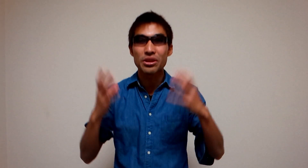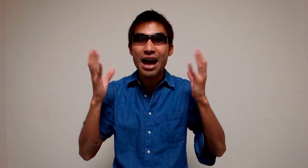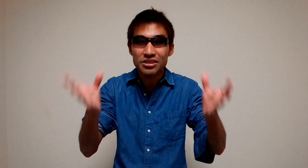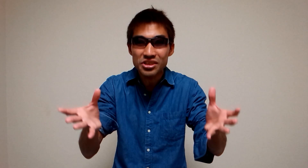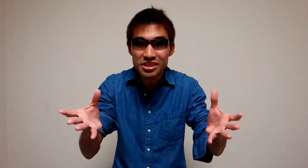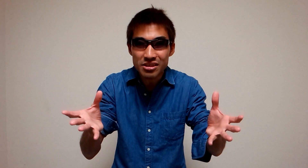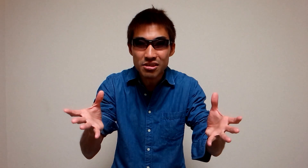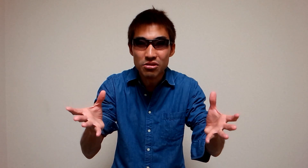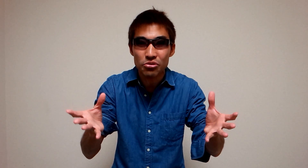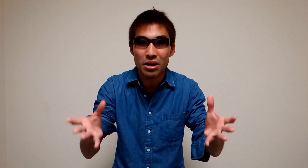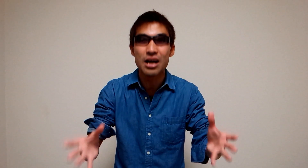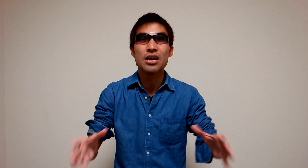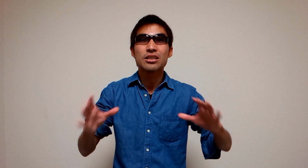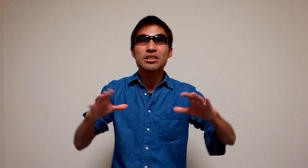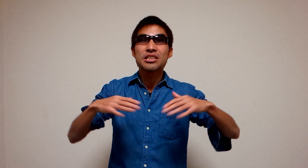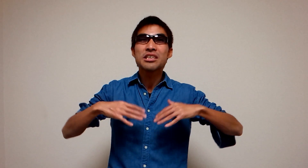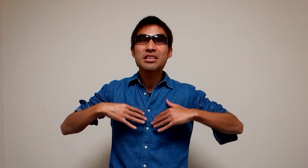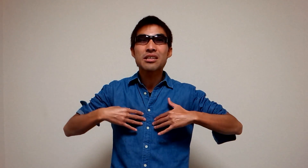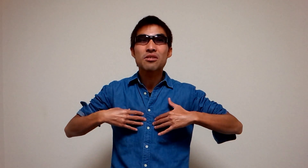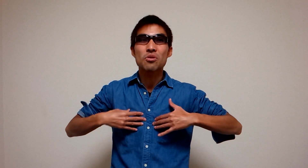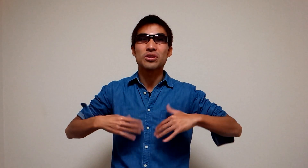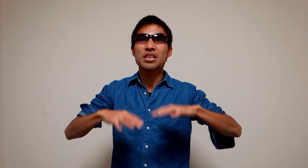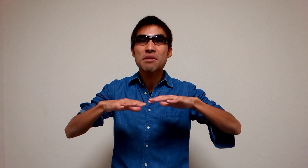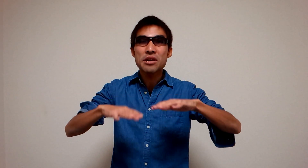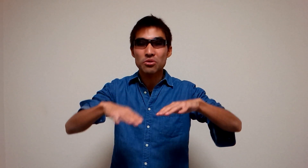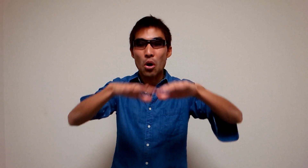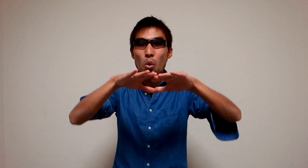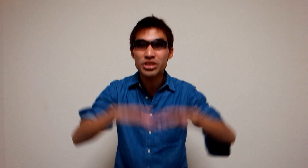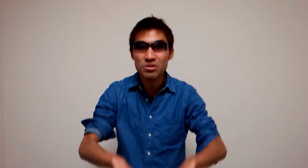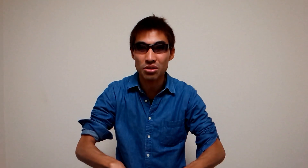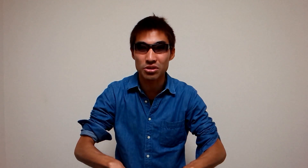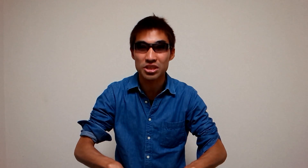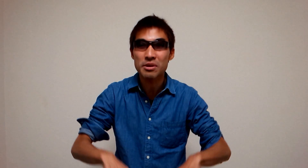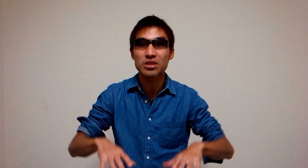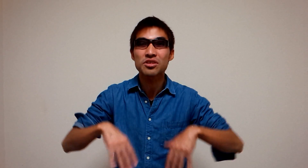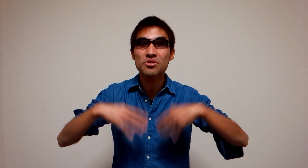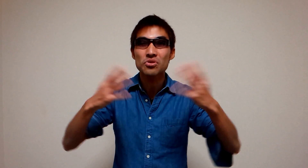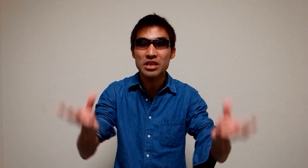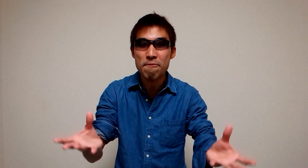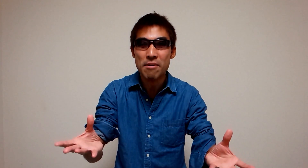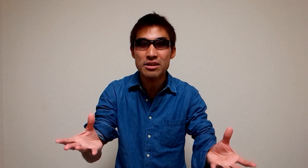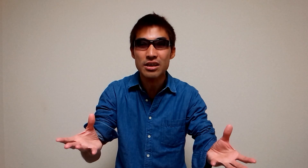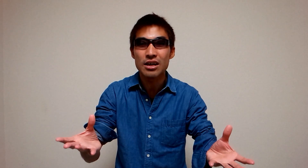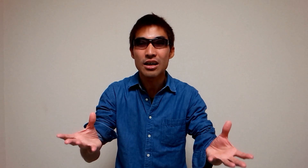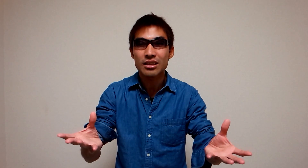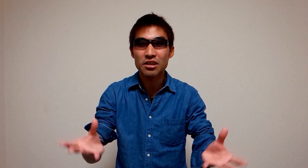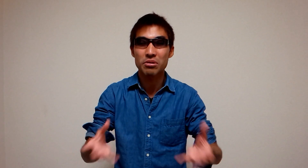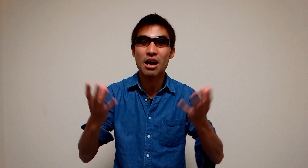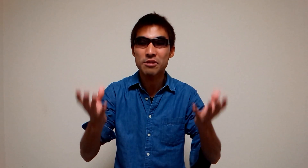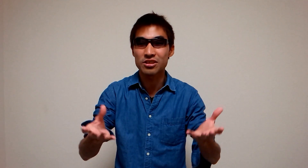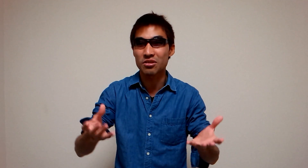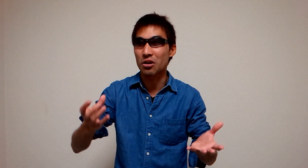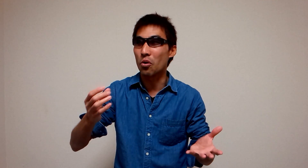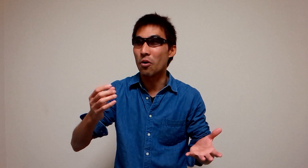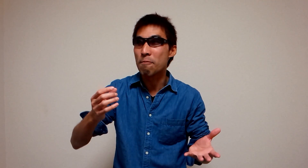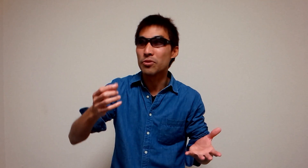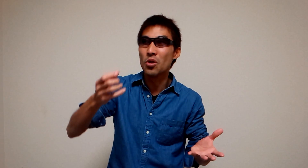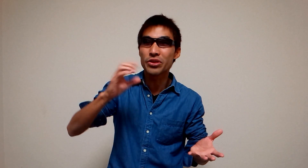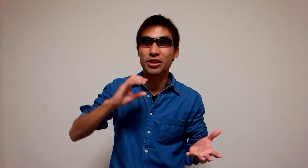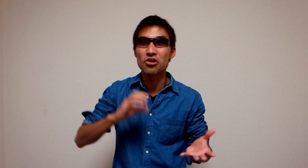なくしちゃってるってことは人間の生命力が落ちるってことはつまり薬を頻繁に例えばキャベジンとか飲んで今日